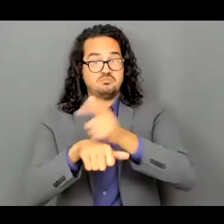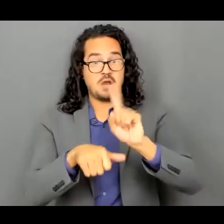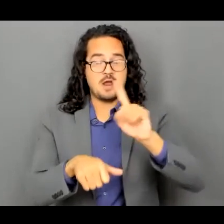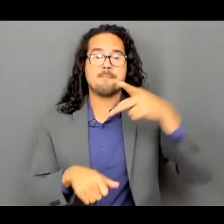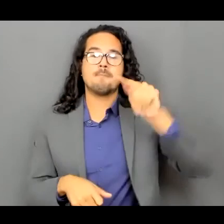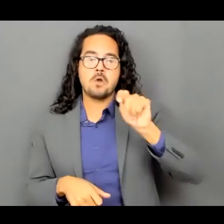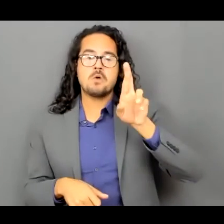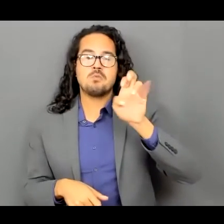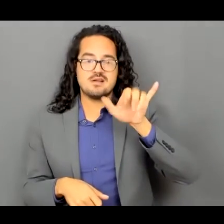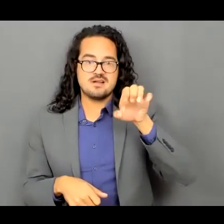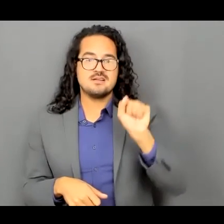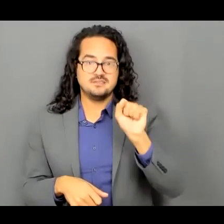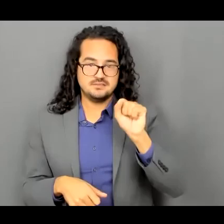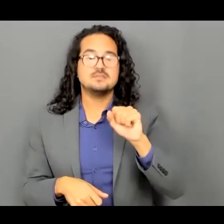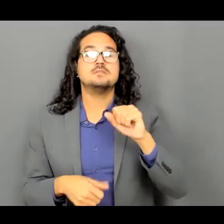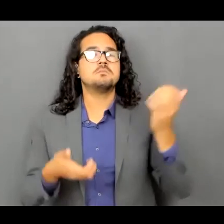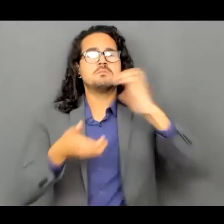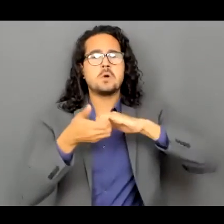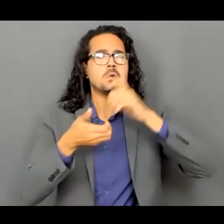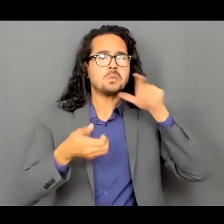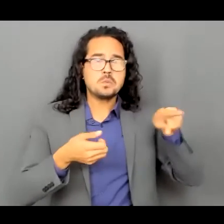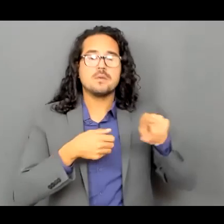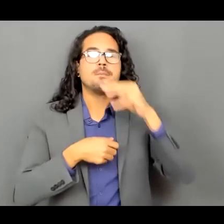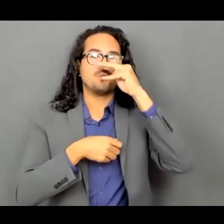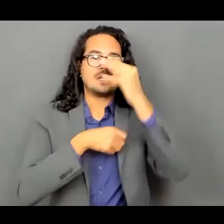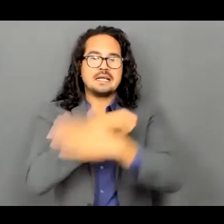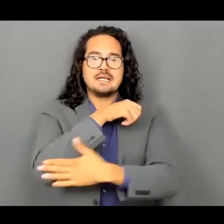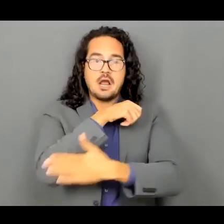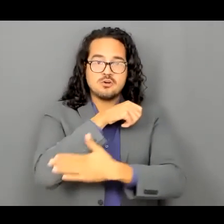con los bomberos del condado de marín